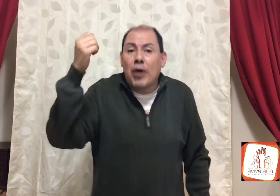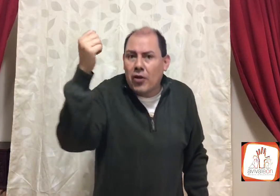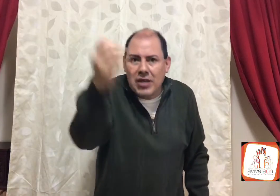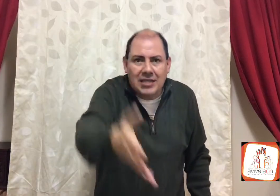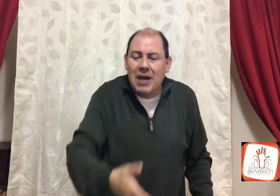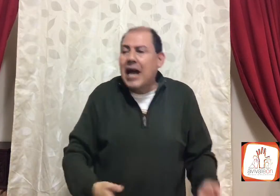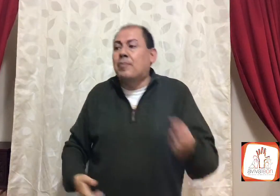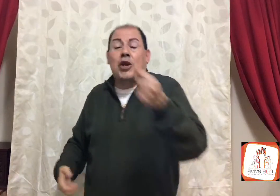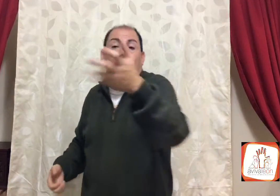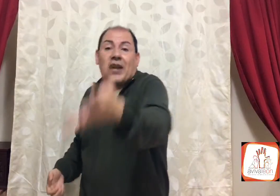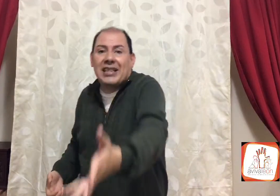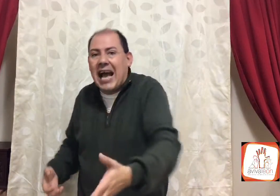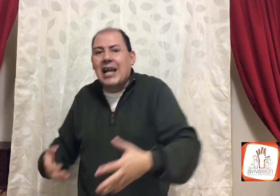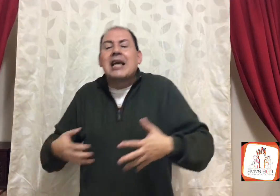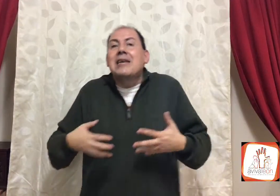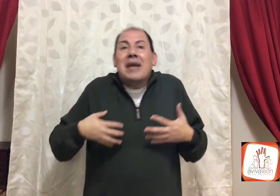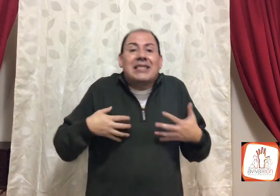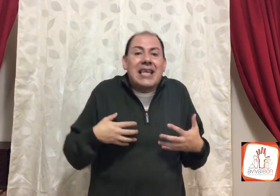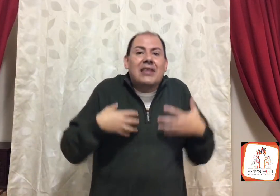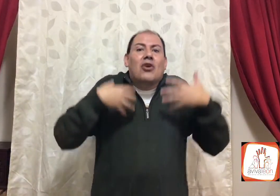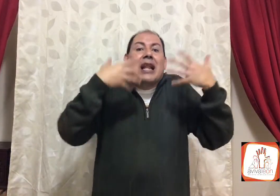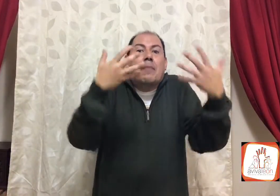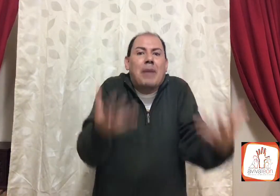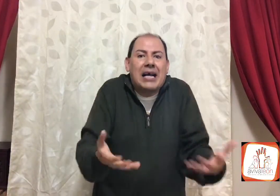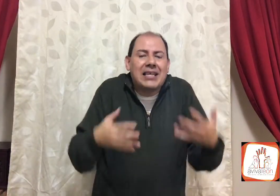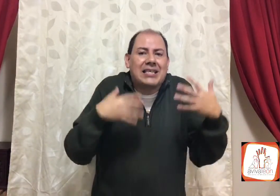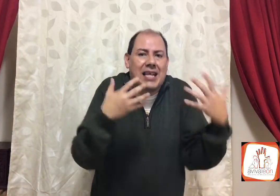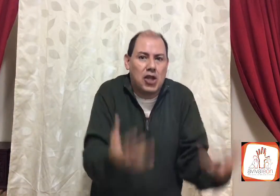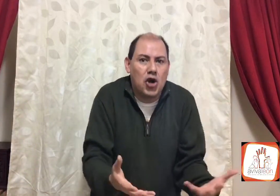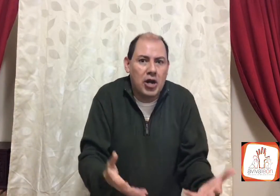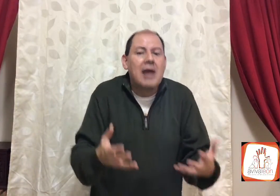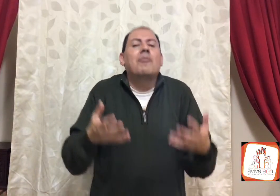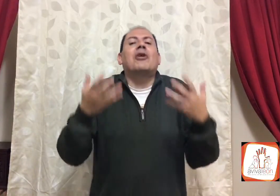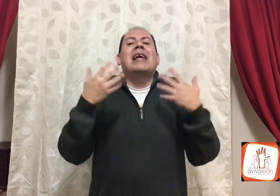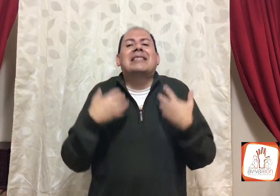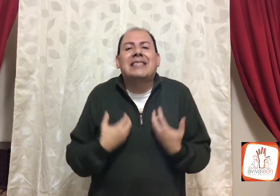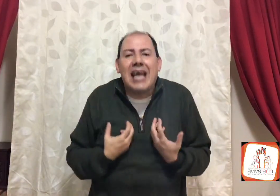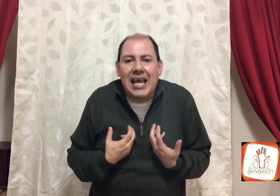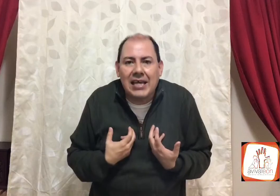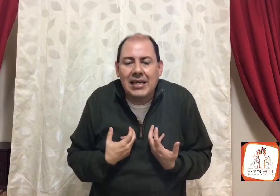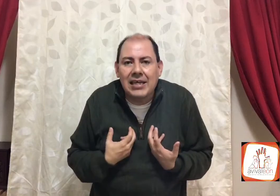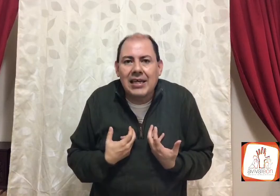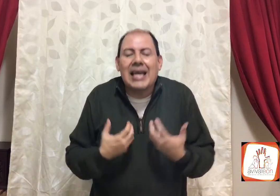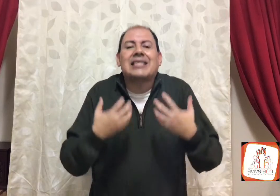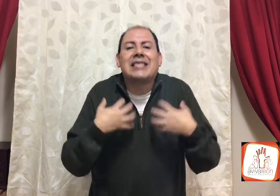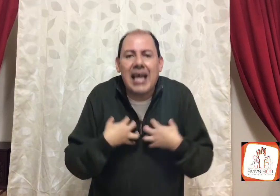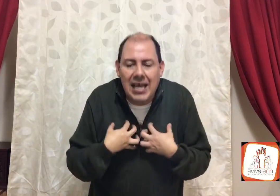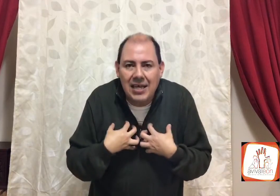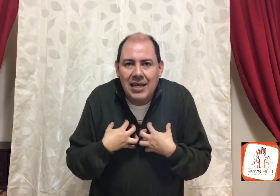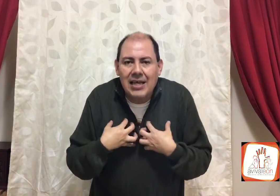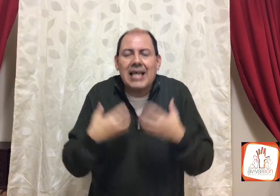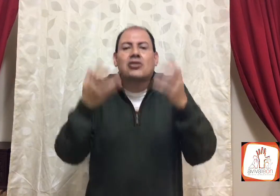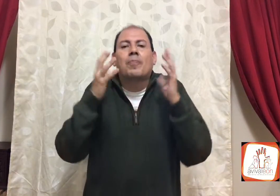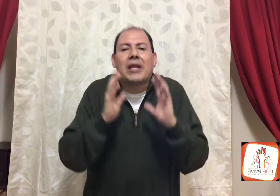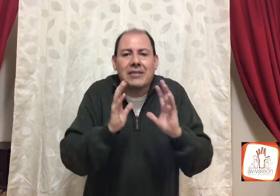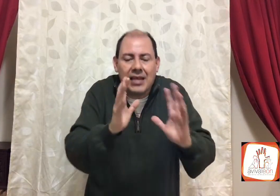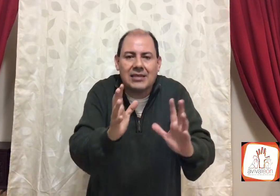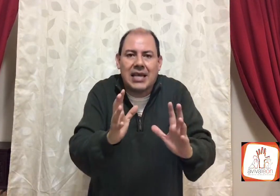puedo diezmar, puedo ofrendar, y me siento en la paz del Señor, porque sé, que sé, que es su presencia,